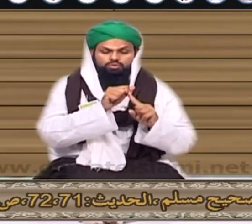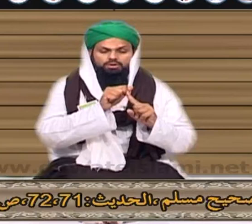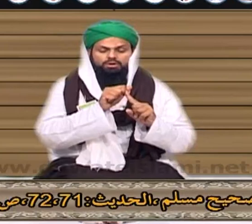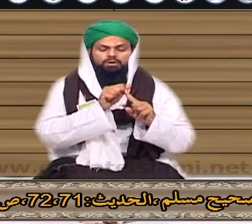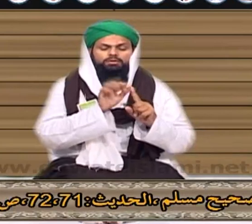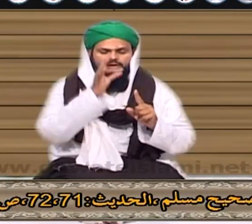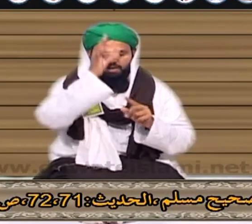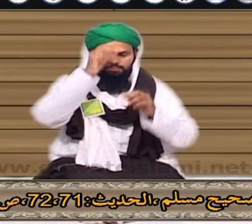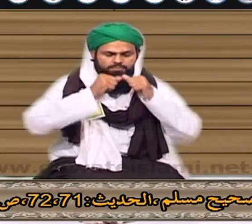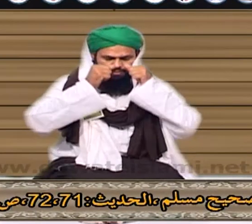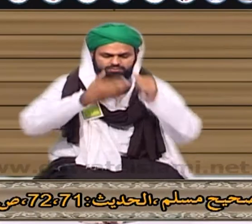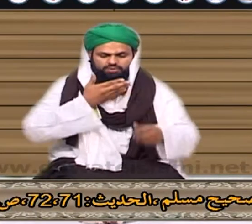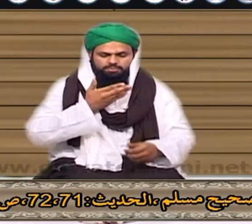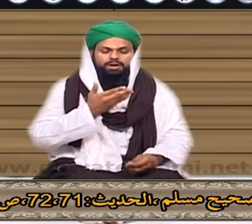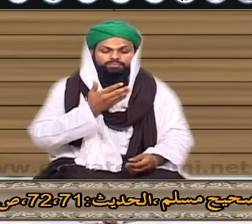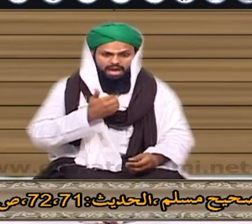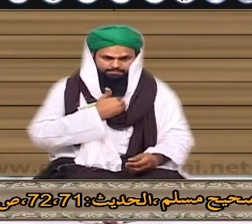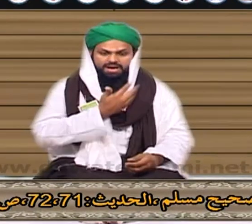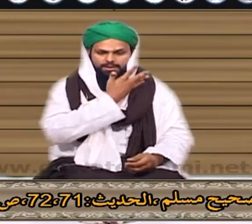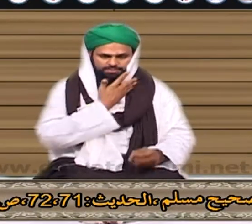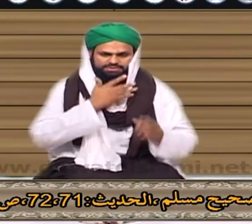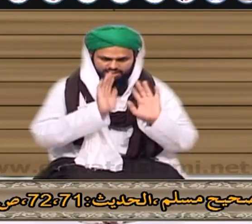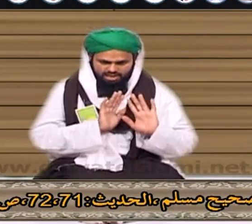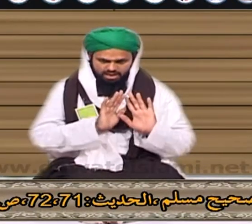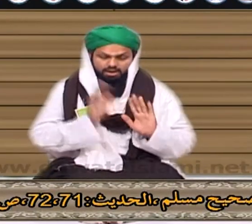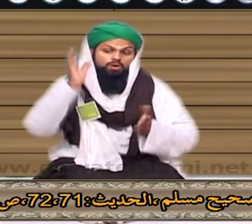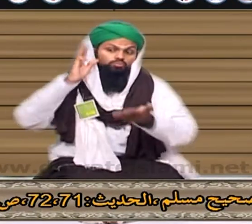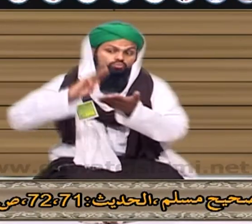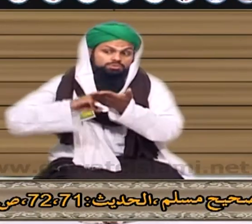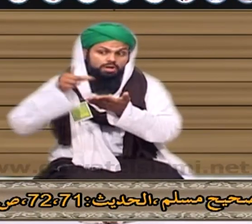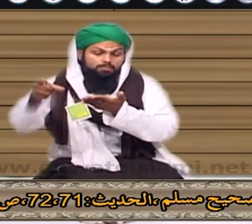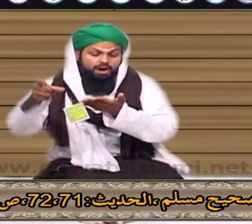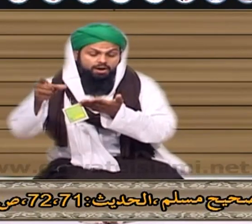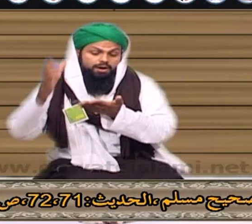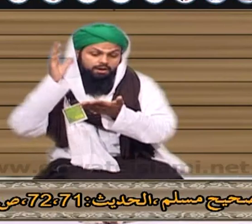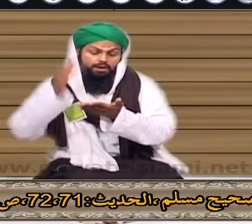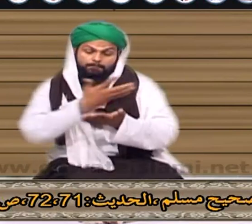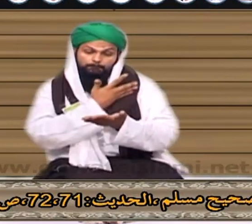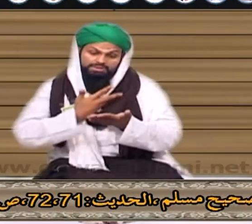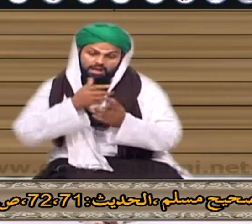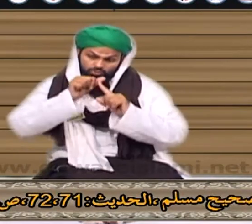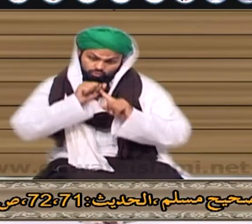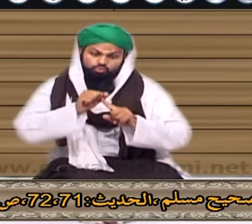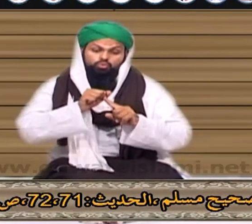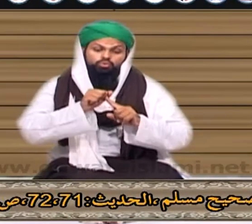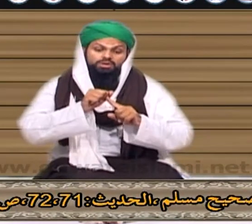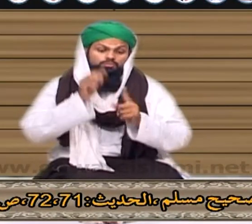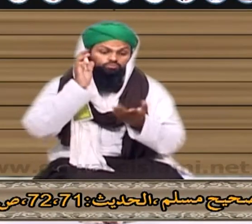نہیں کہ جو بات اپنے لئے پسند کرتا ہے وہ اپنے دوسرے بھائی کے لئے پسند نہ کریں تو آپ اس اجتماع میں آنا